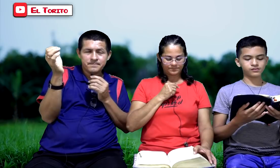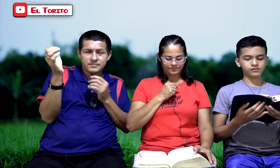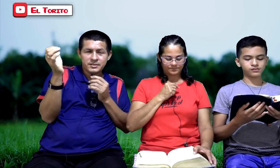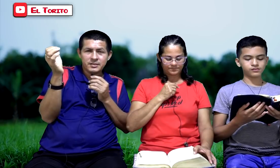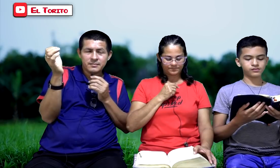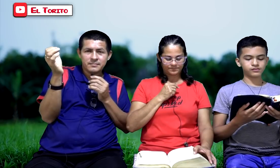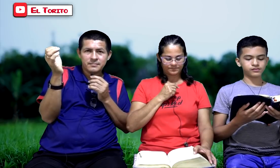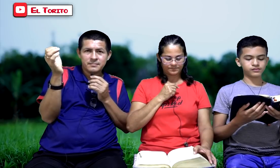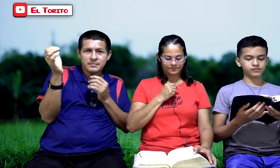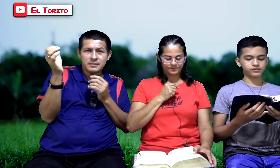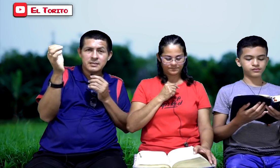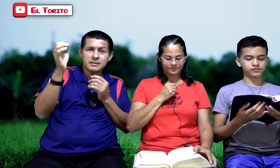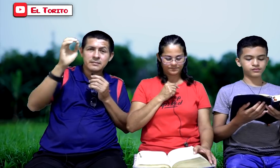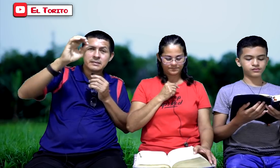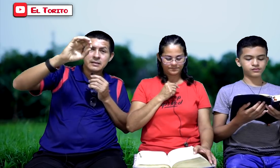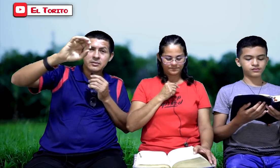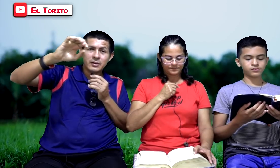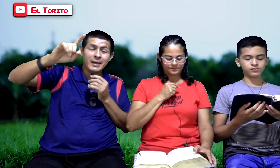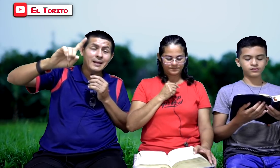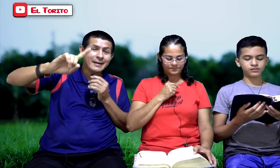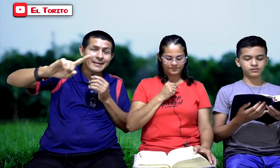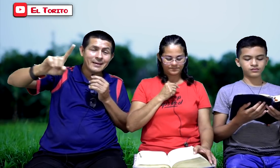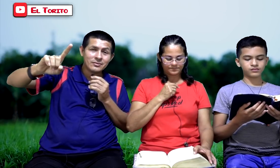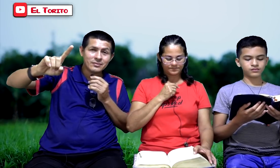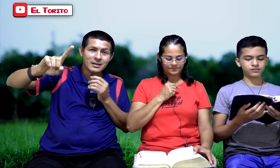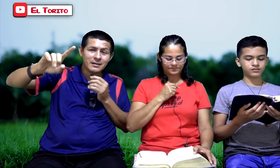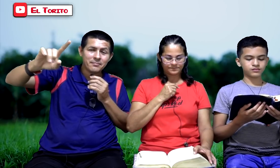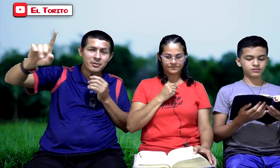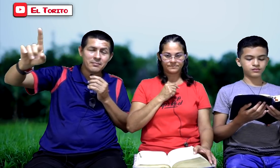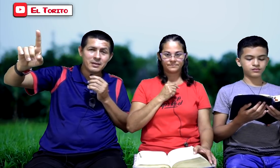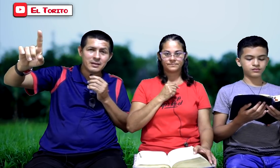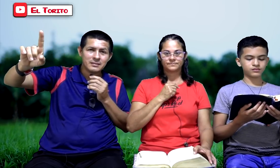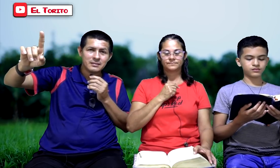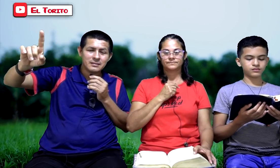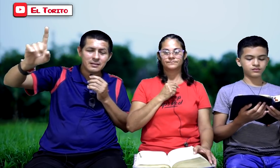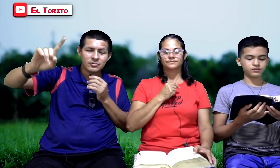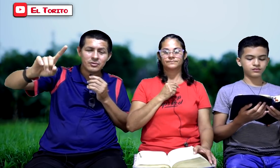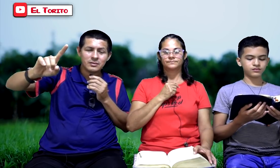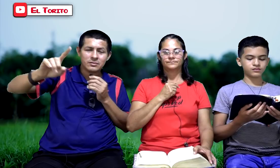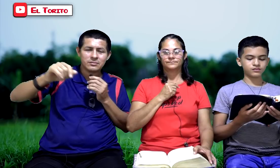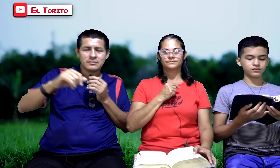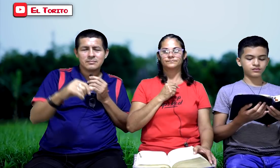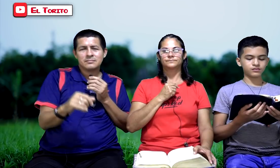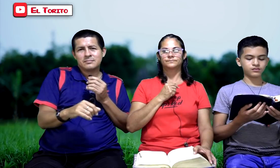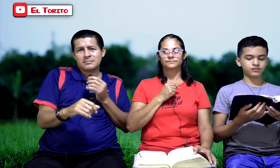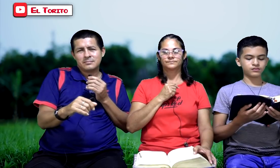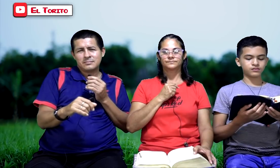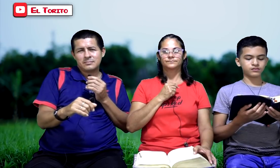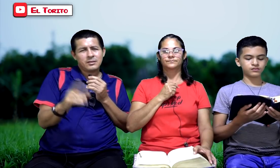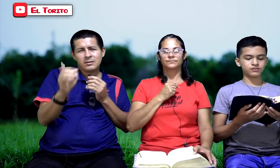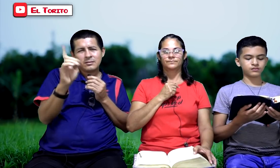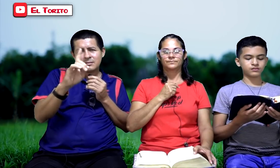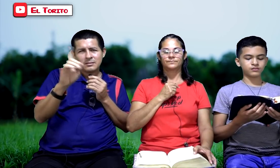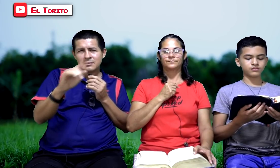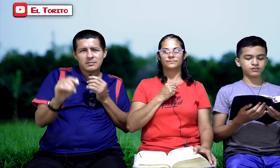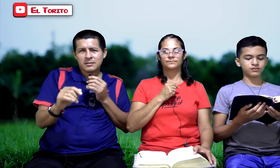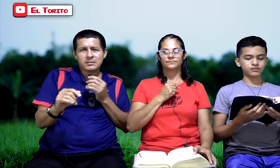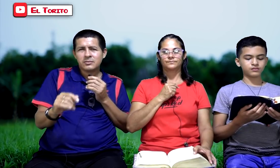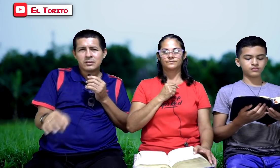Sí. Y estamos cayendo en las redes sociales, en polémica. Católicos. No. Así no se